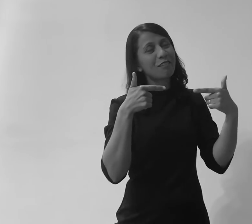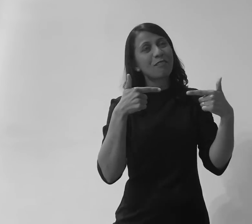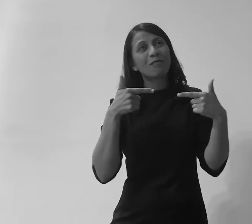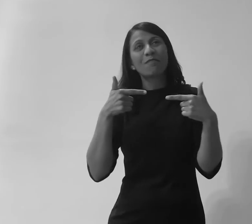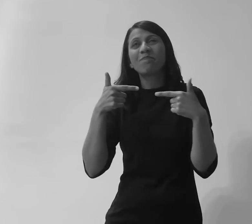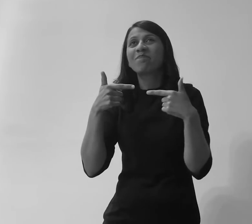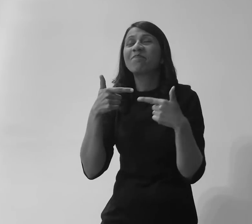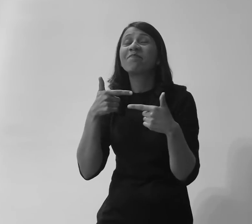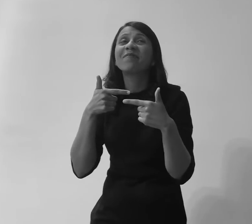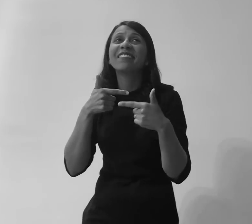Amém.